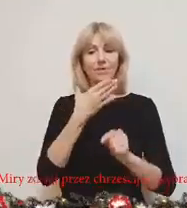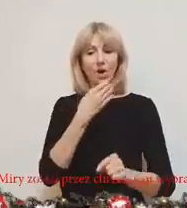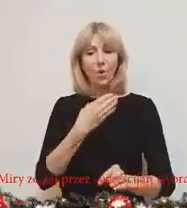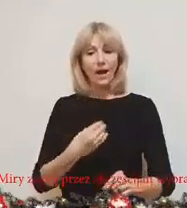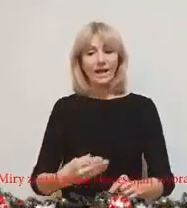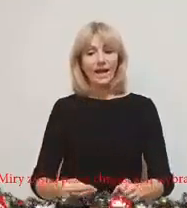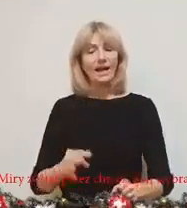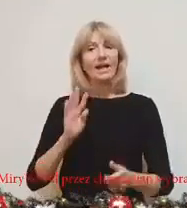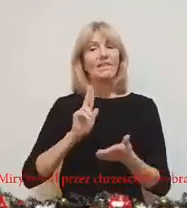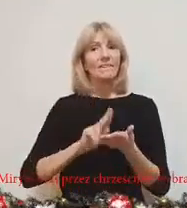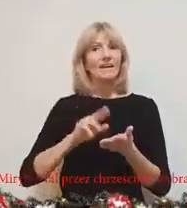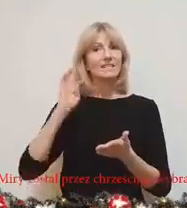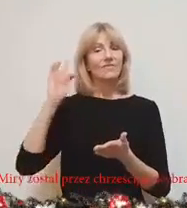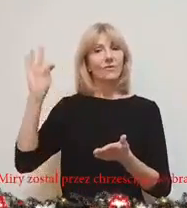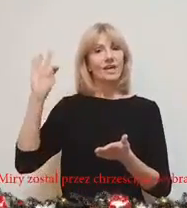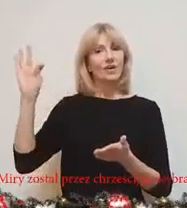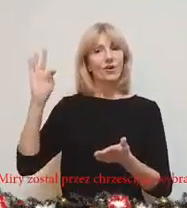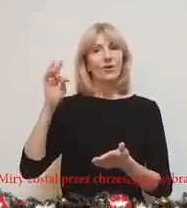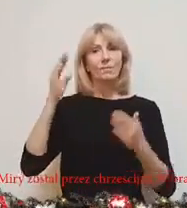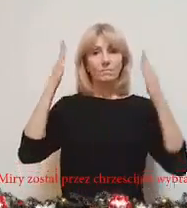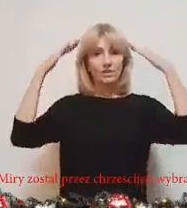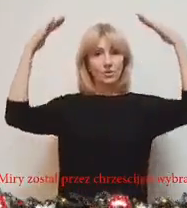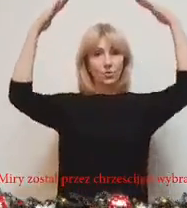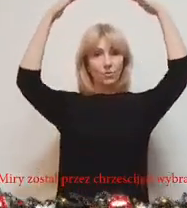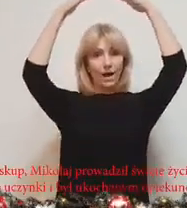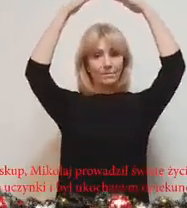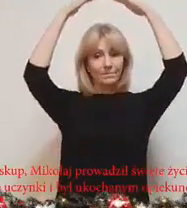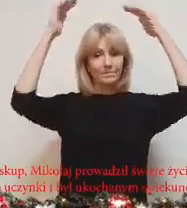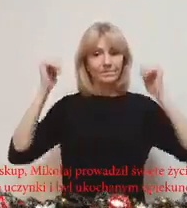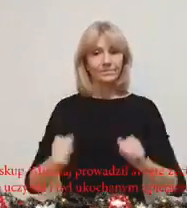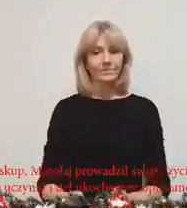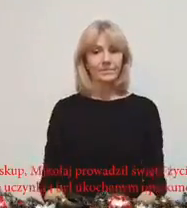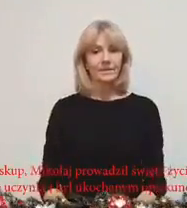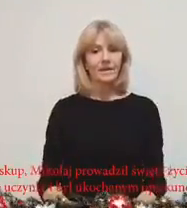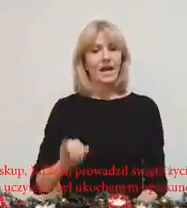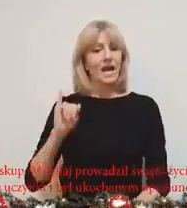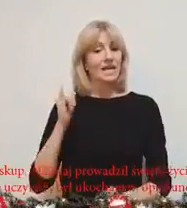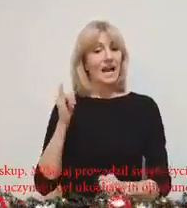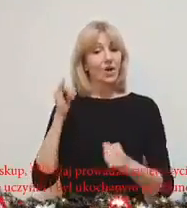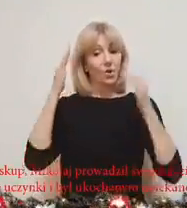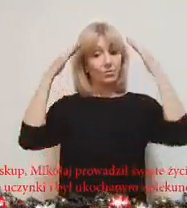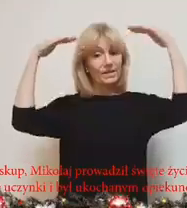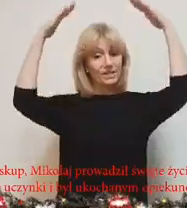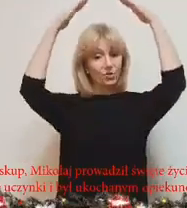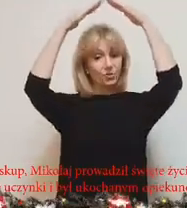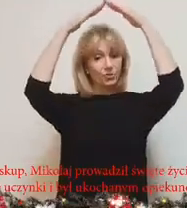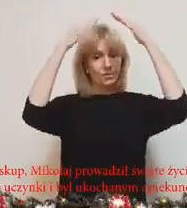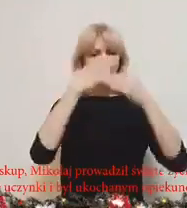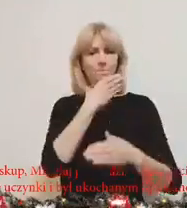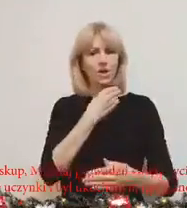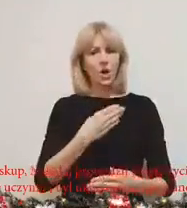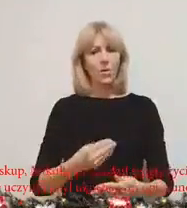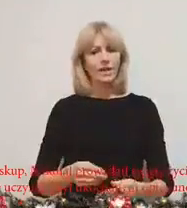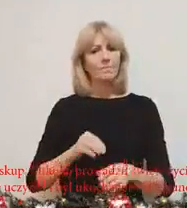Mikołaja na swojego biskupa. Jako biskup Mikołaj